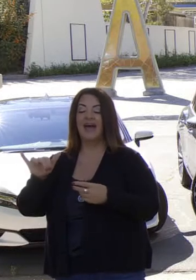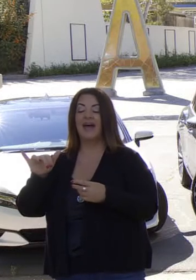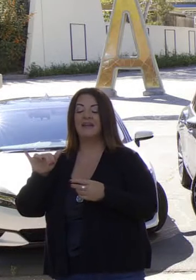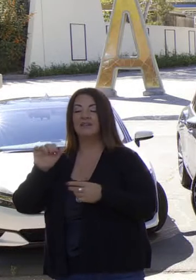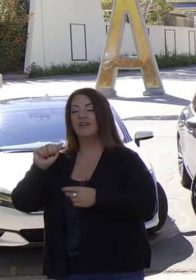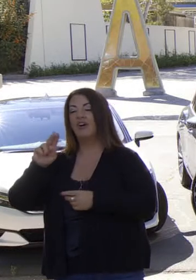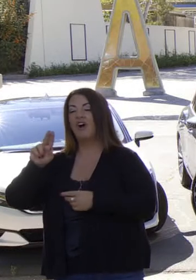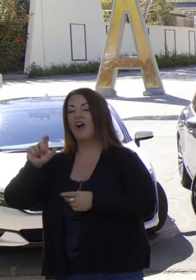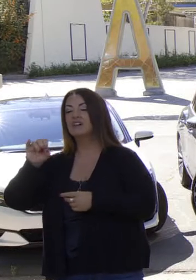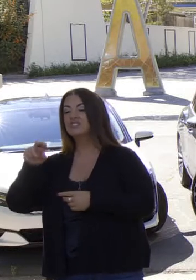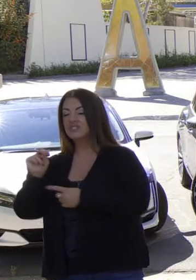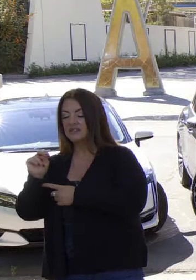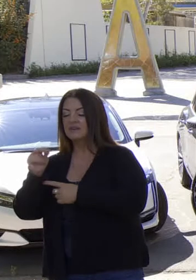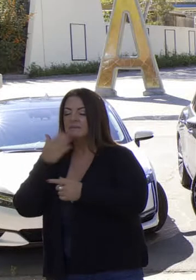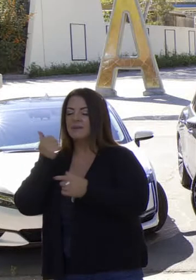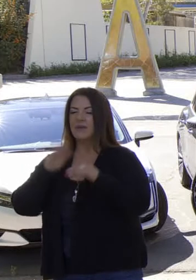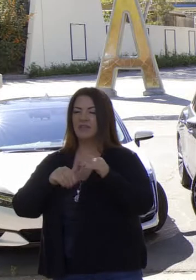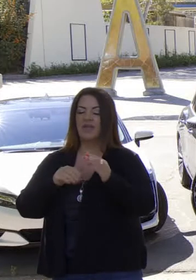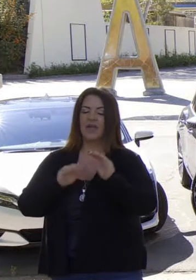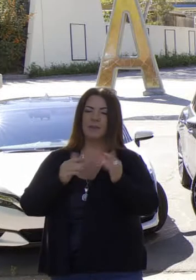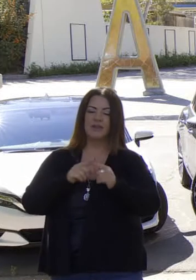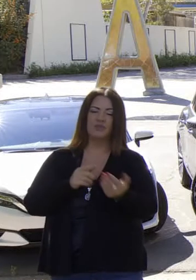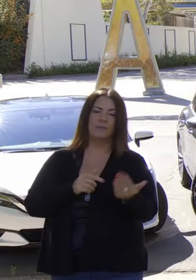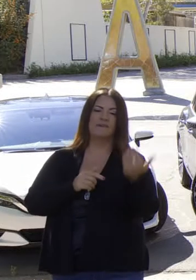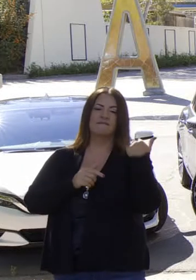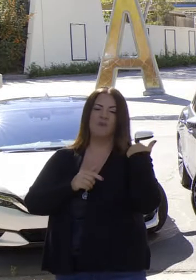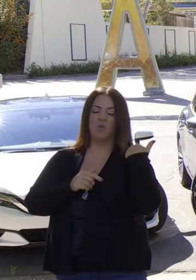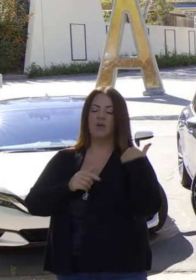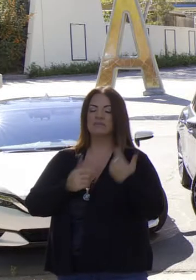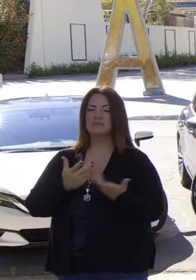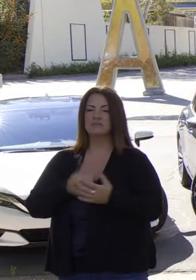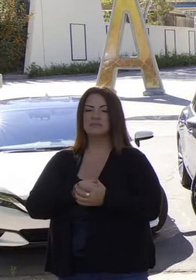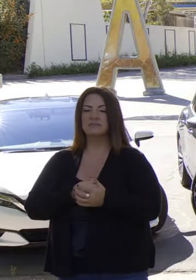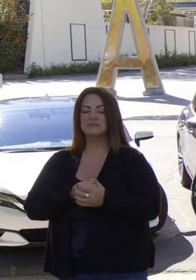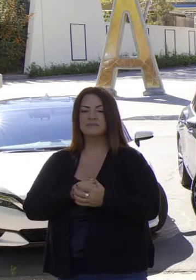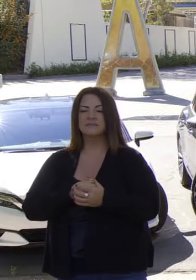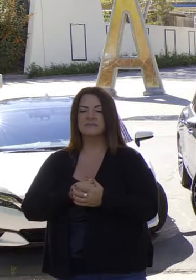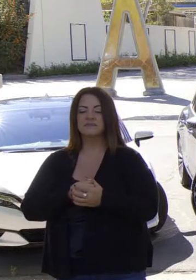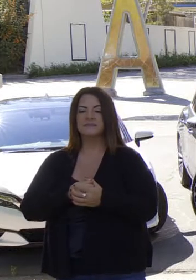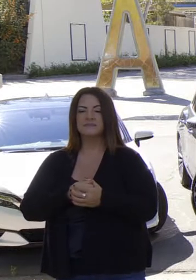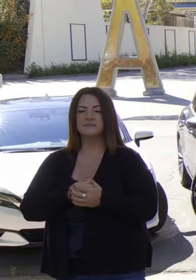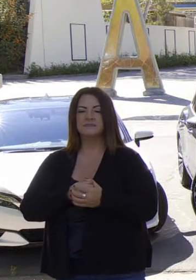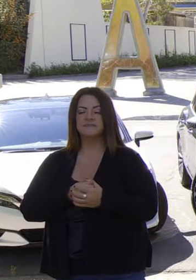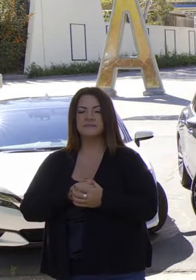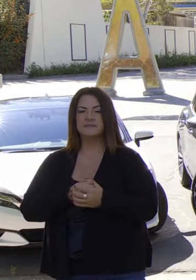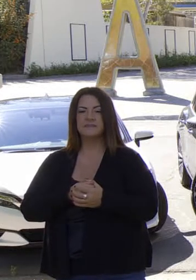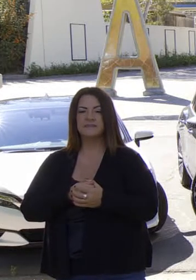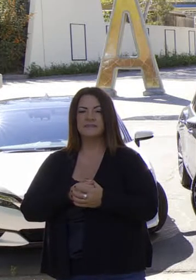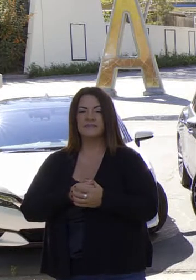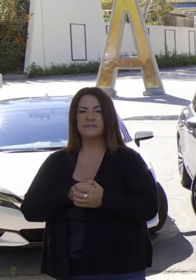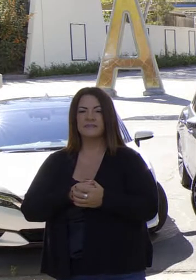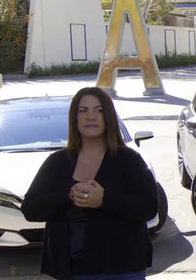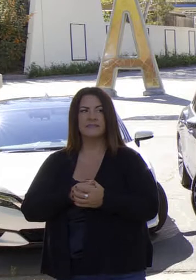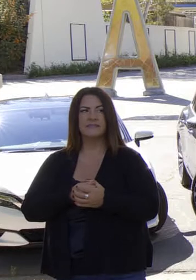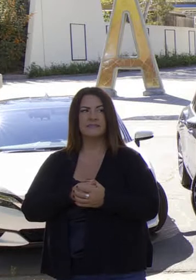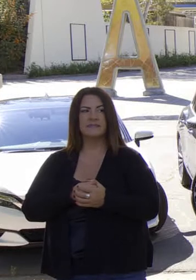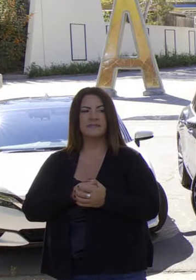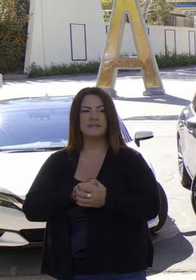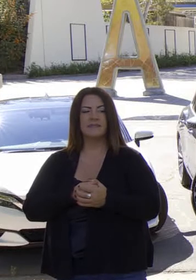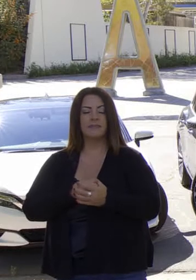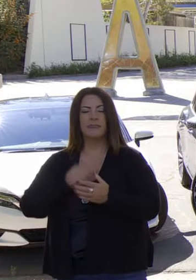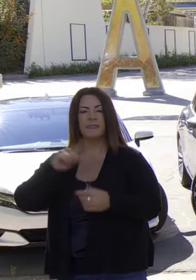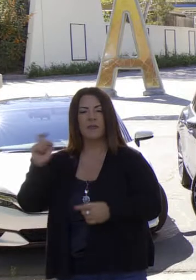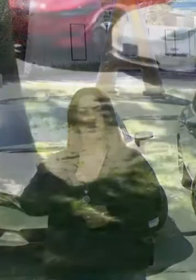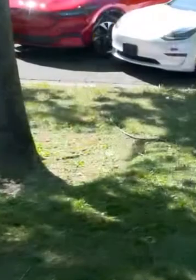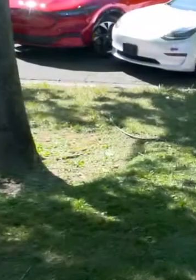que la subasta previa, que también proporcionará más recursos para invertir precisamente en este tipo de programa que usted ha mencionado.